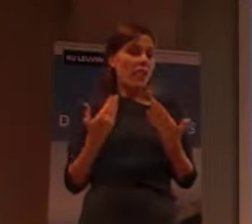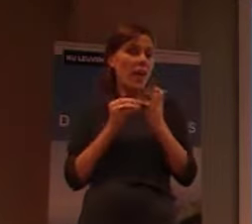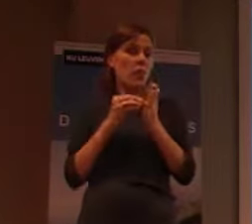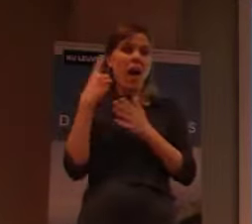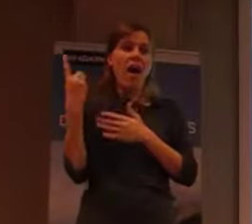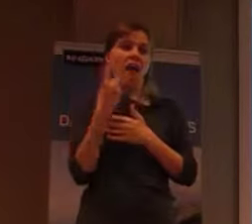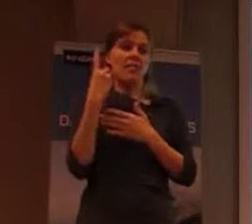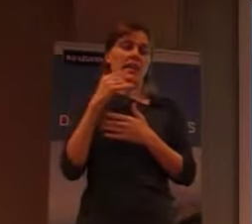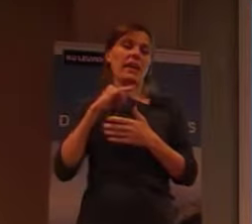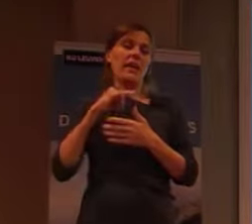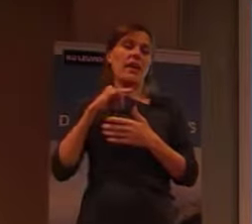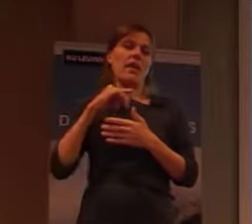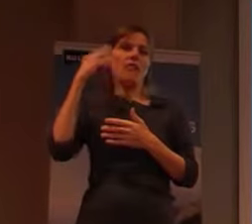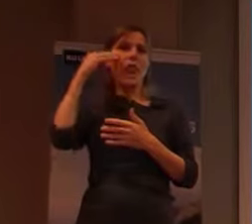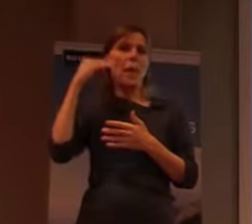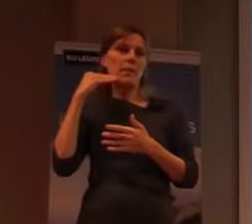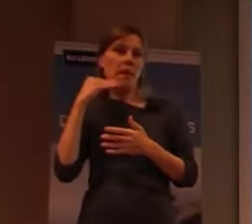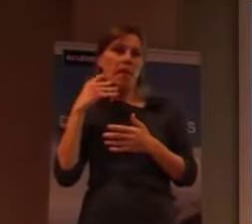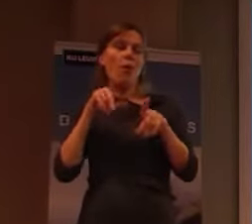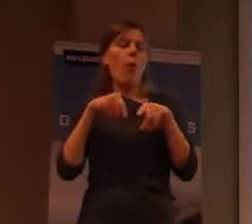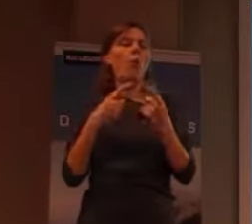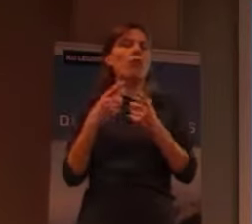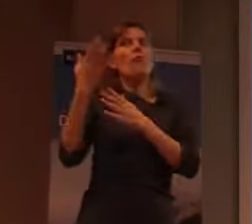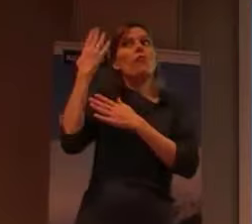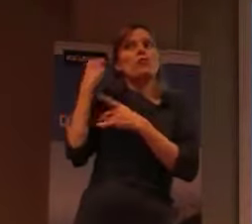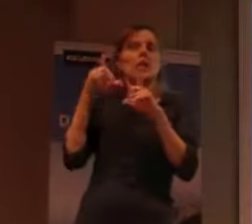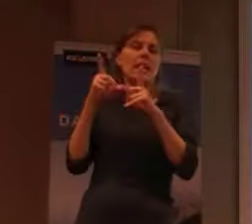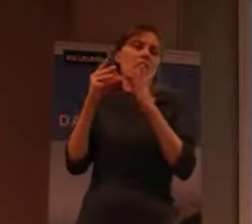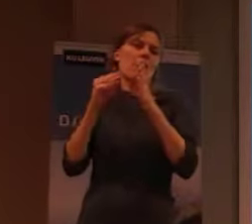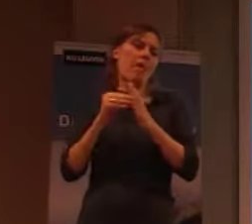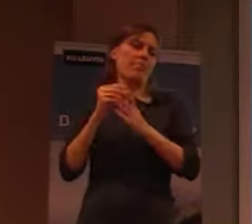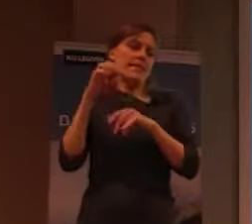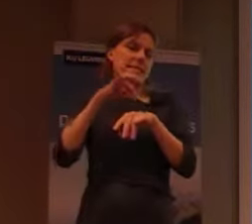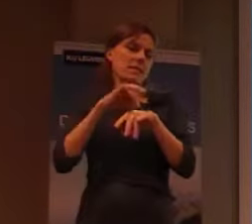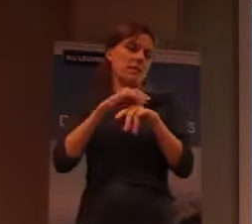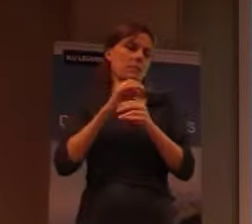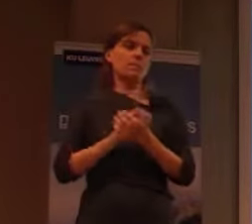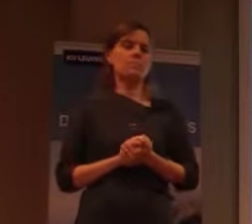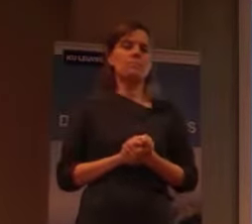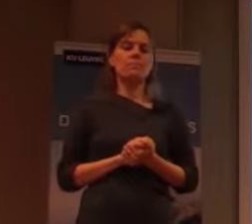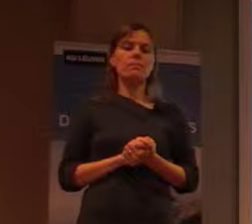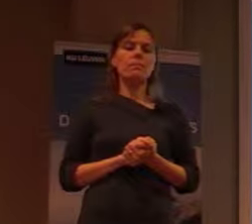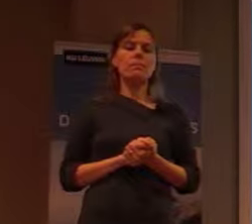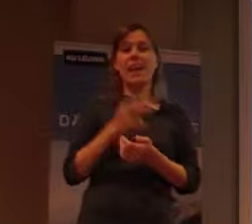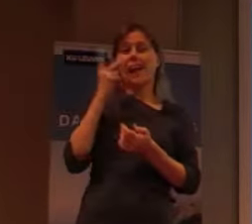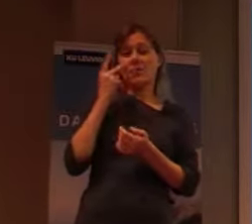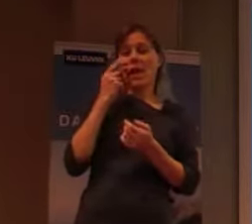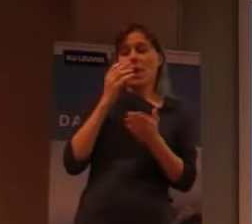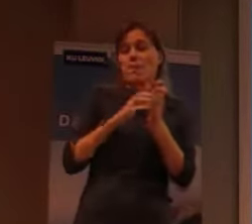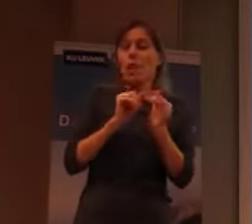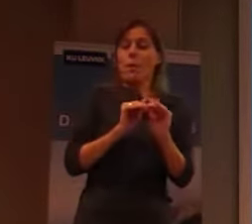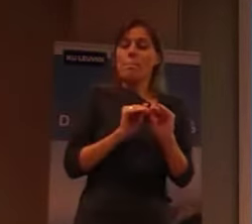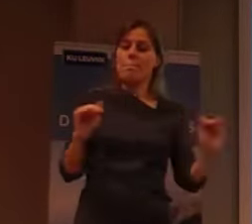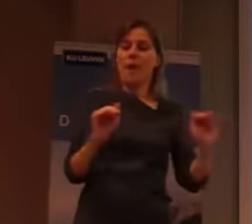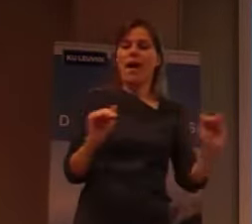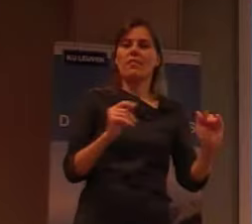lepra of geleefd hebben. En op basis van al die ervaring zal hij vandaag zijn lezing aan ons